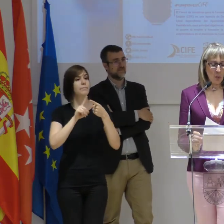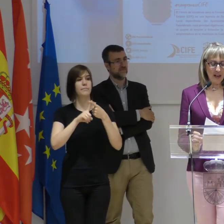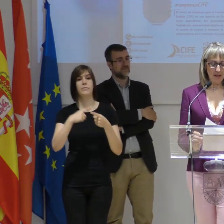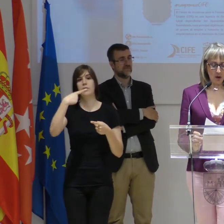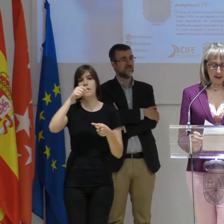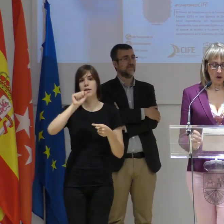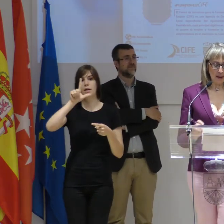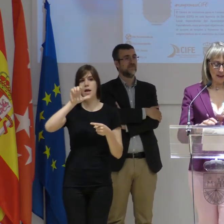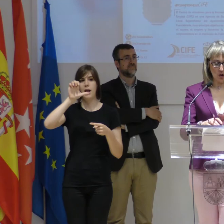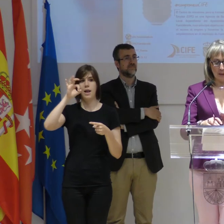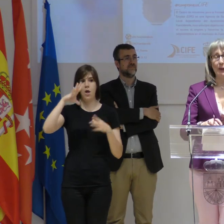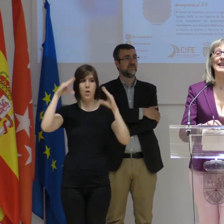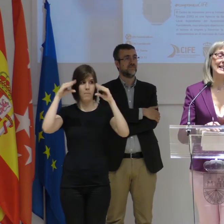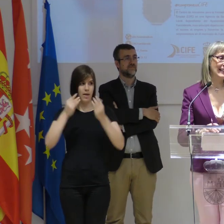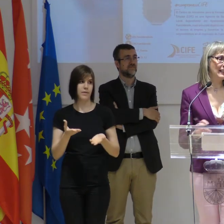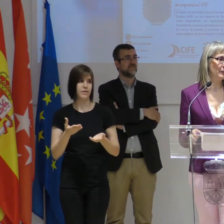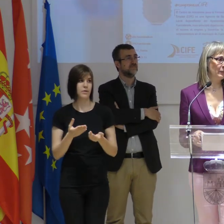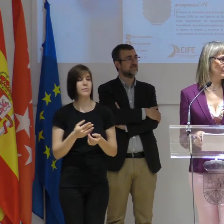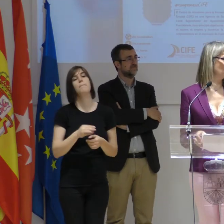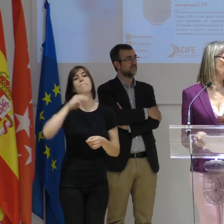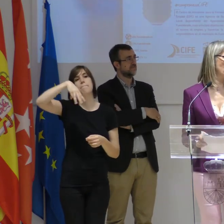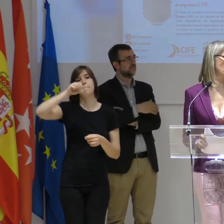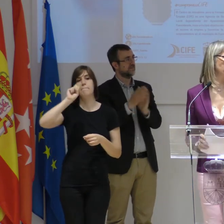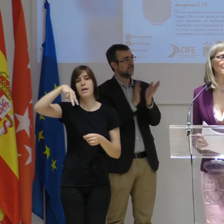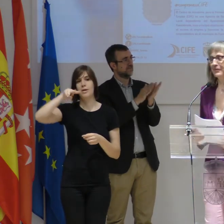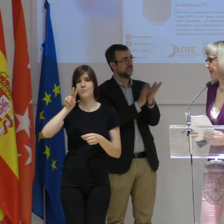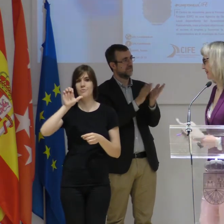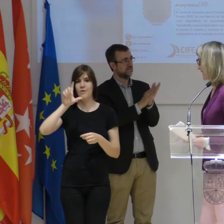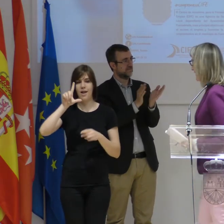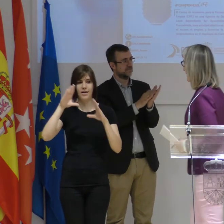Valeo Iluminación. Recoge el sello don Manuel Iglesias. Un aplauso.